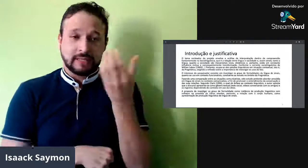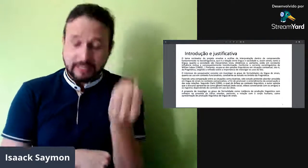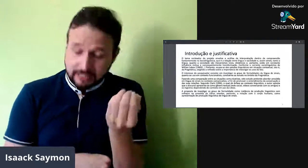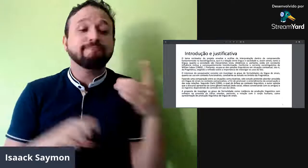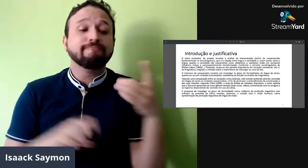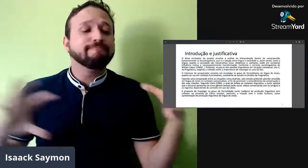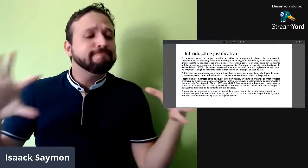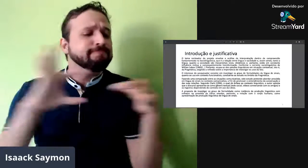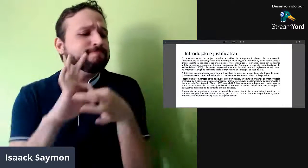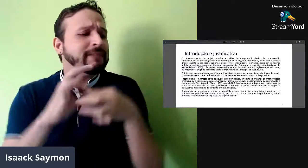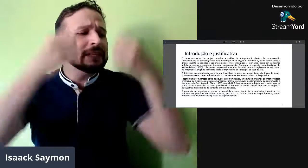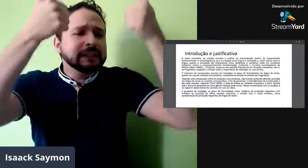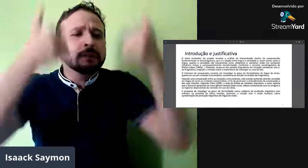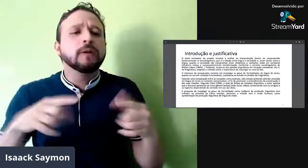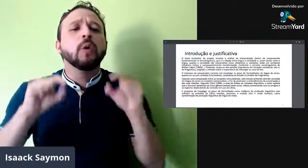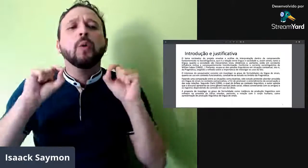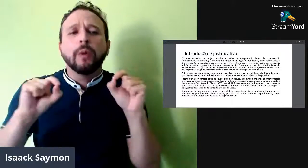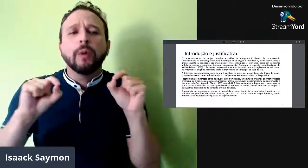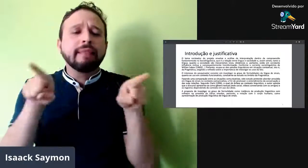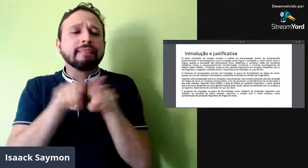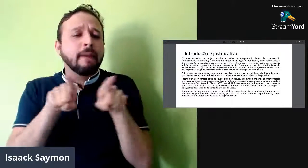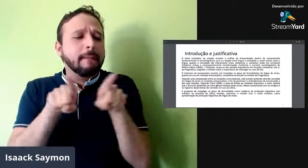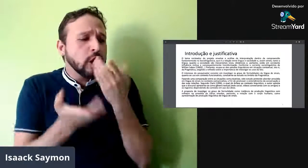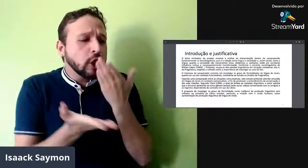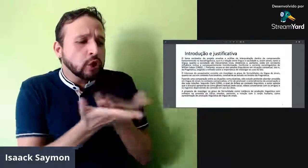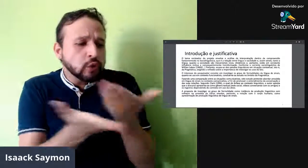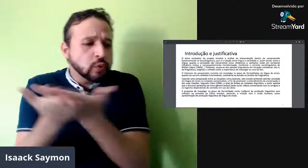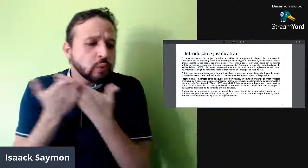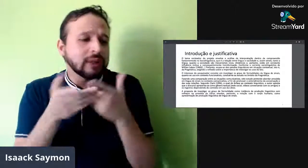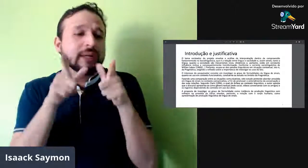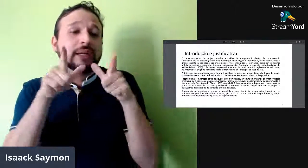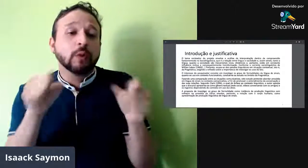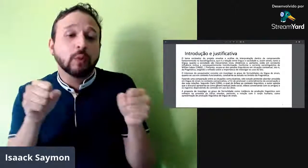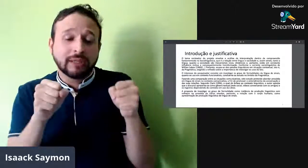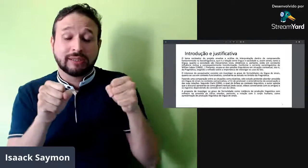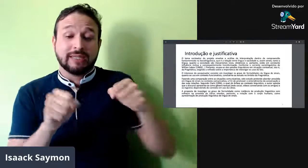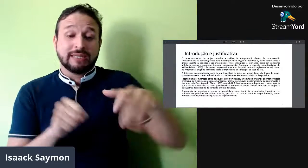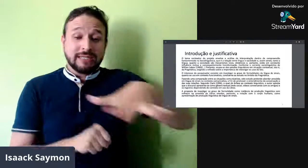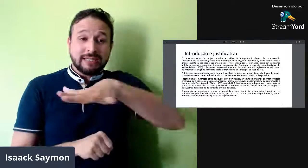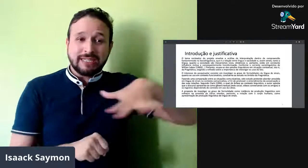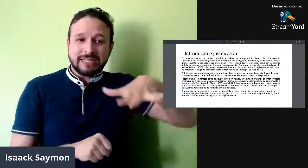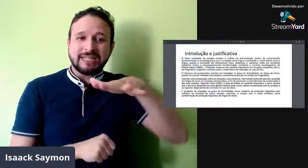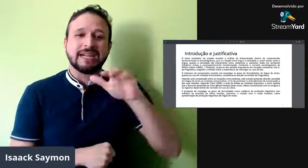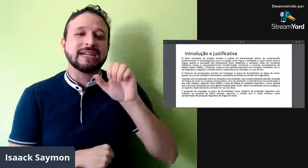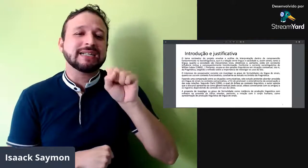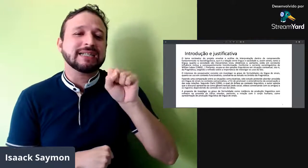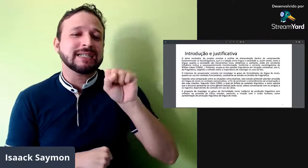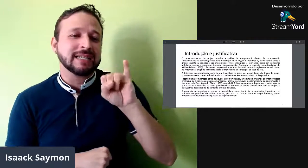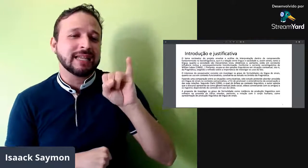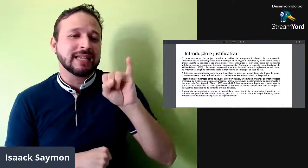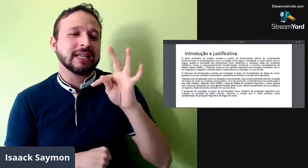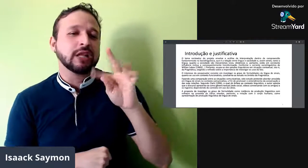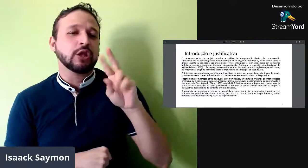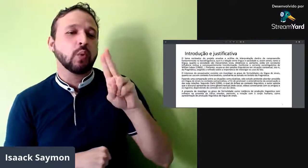em 1960, o que ele explicou, o que ele disse sobre a